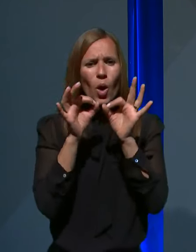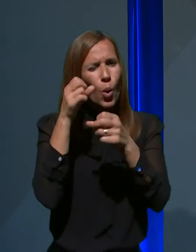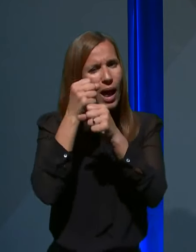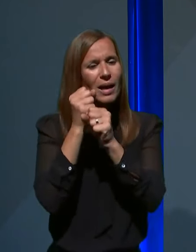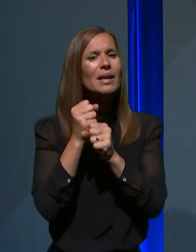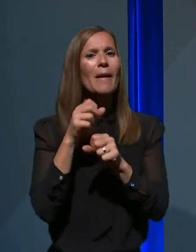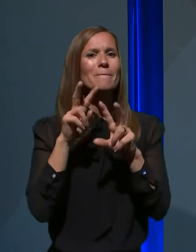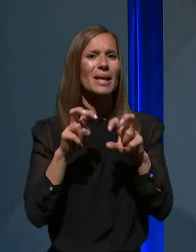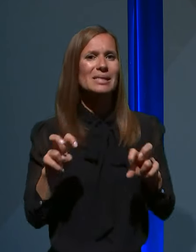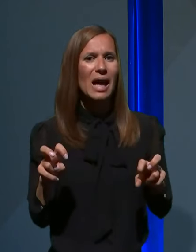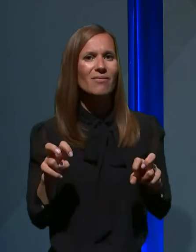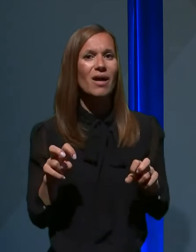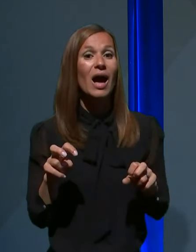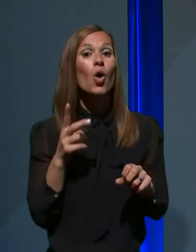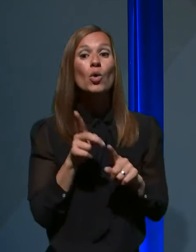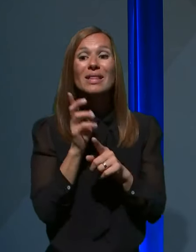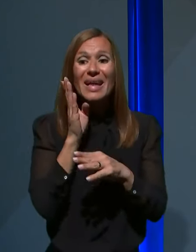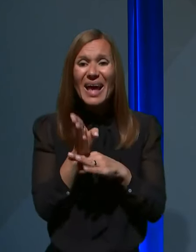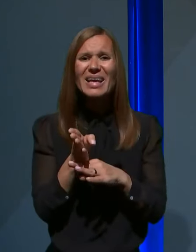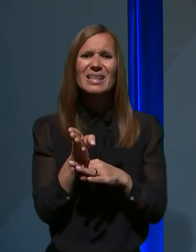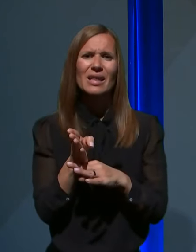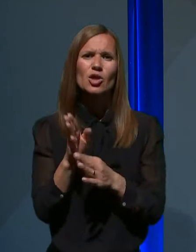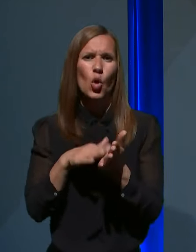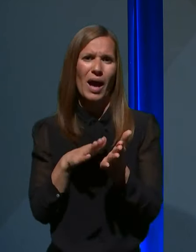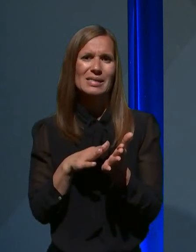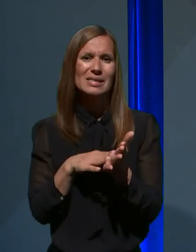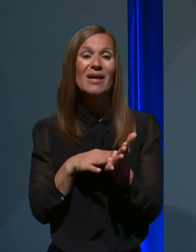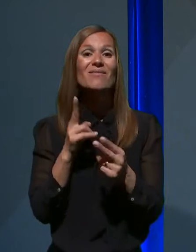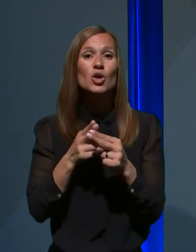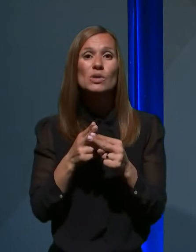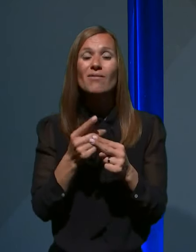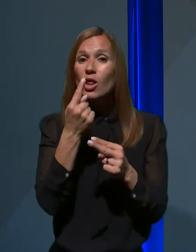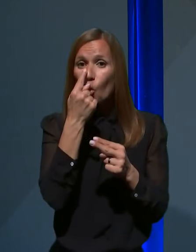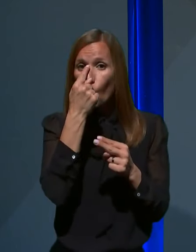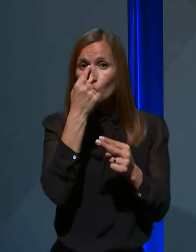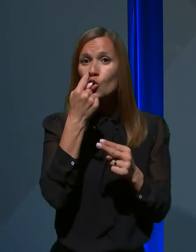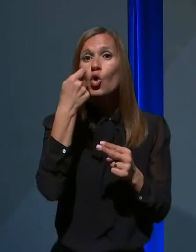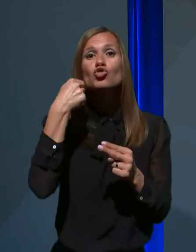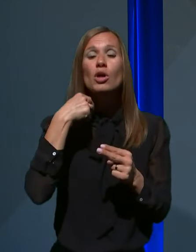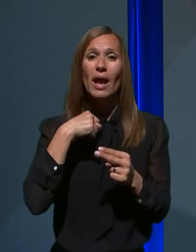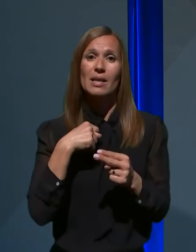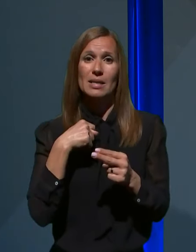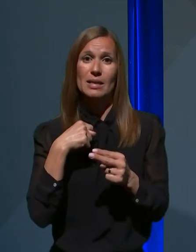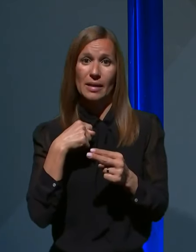neposreden dokaz virusa v nosno žrelnem prostoru. Se pravi, ugotovili bomo, ali je kdo od